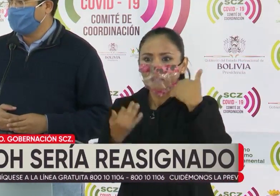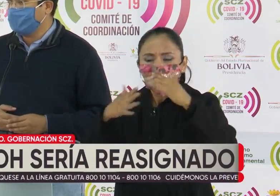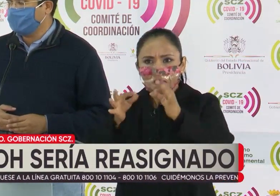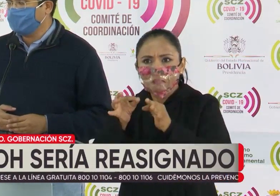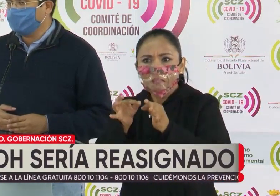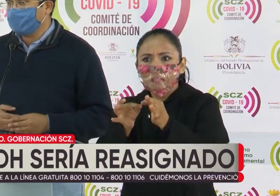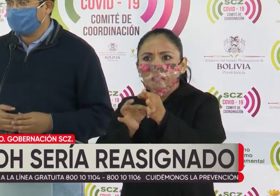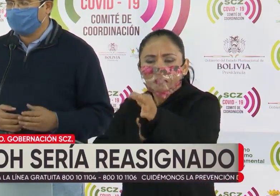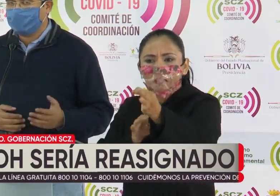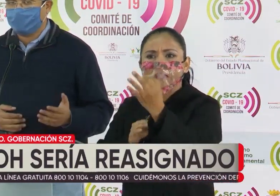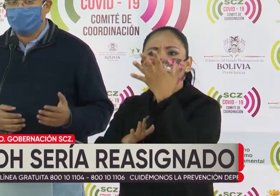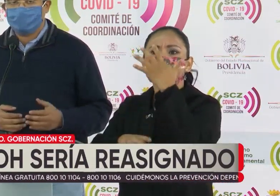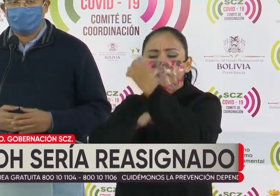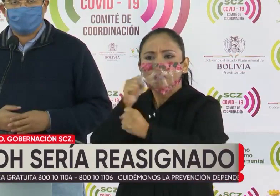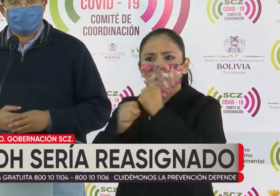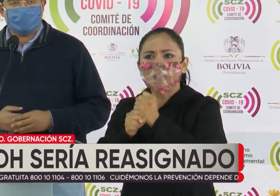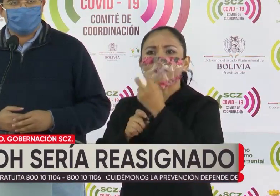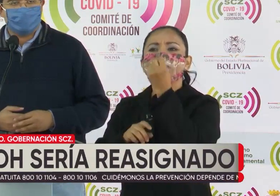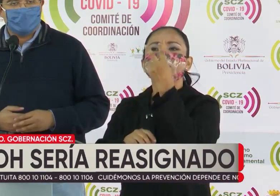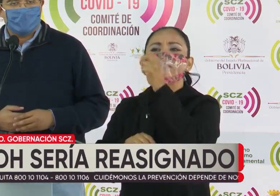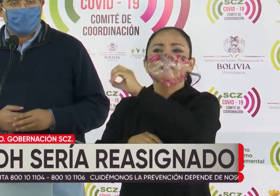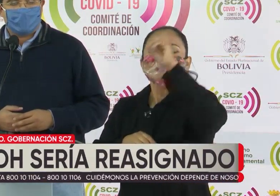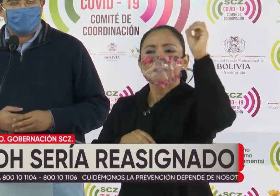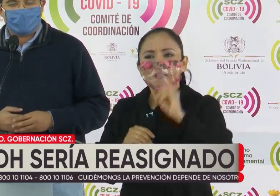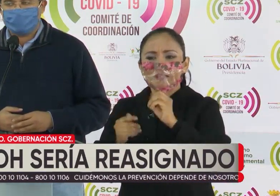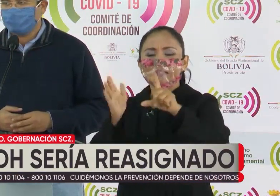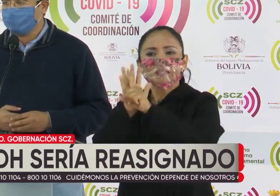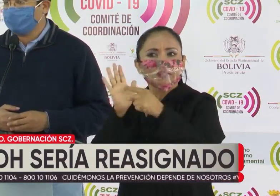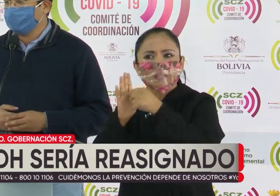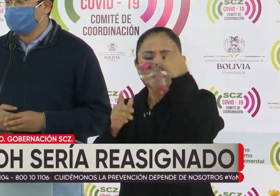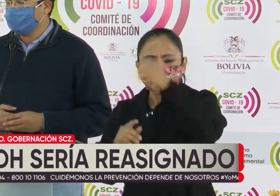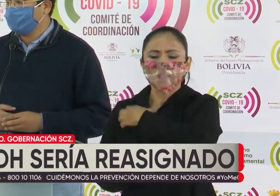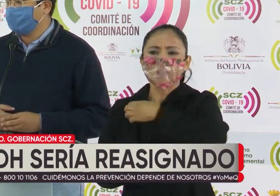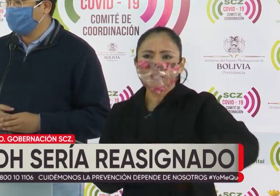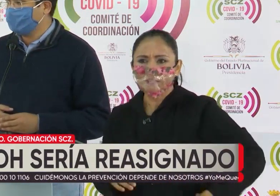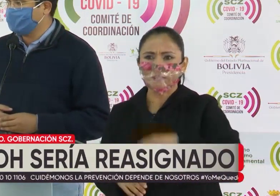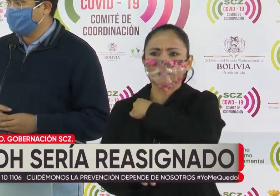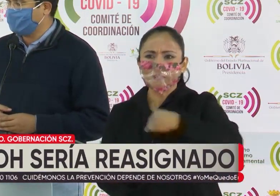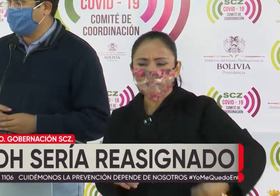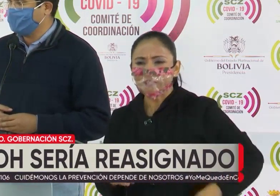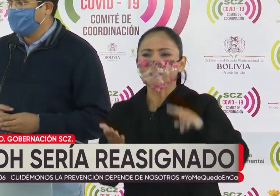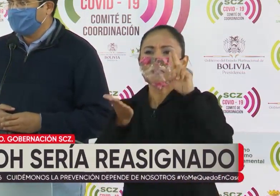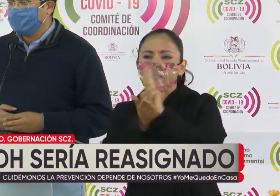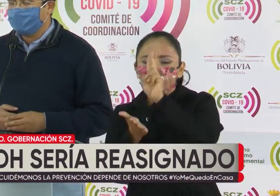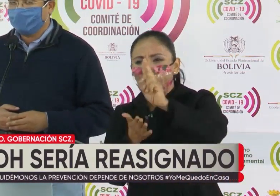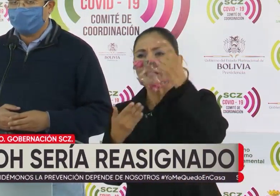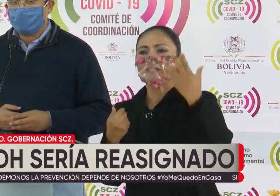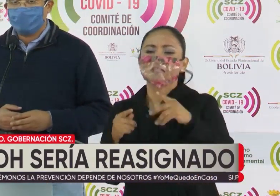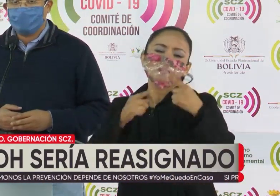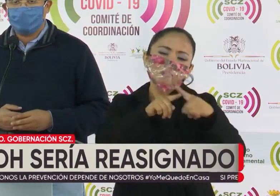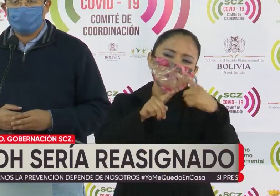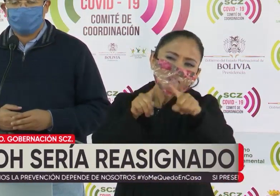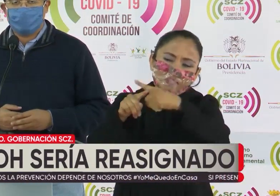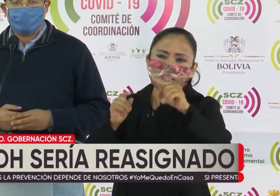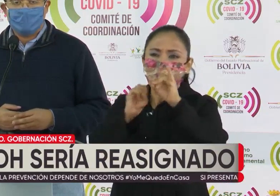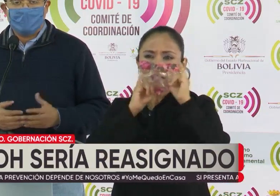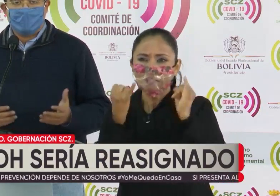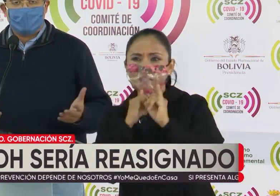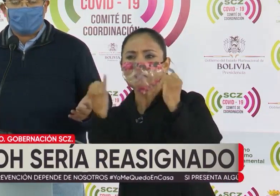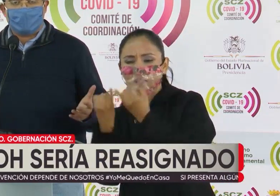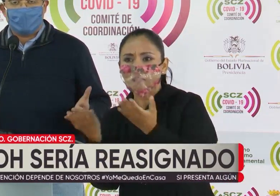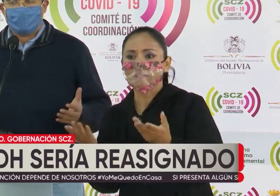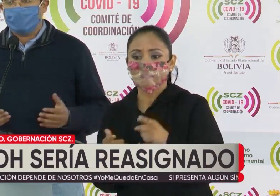de la ley confiscatoria del 12% a gobernaciones, municipios, universidades, entre otras instituciones.